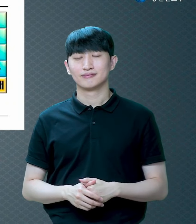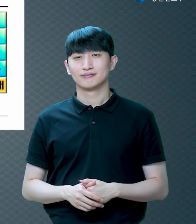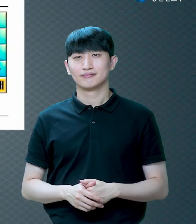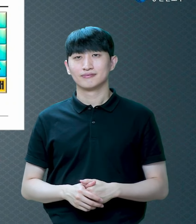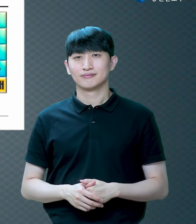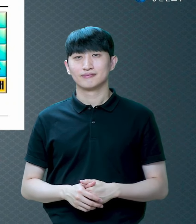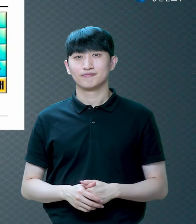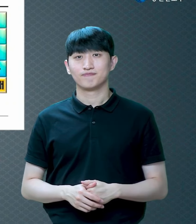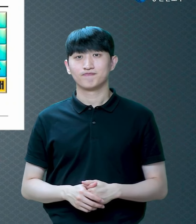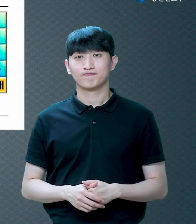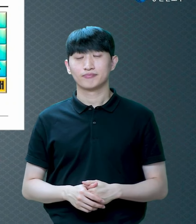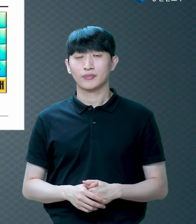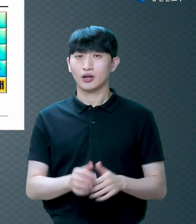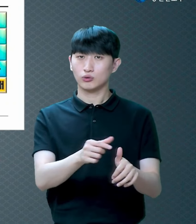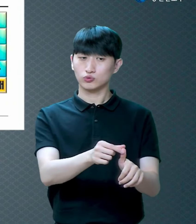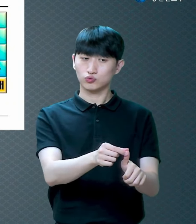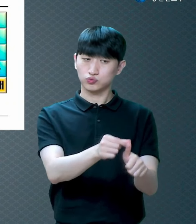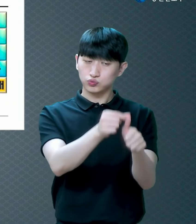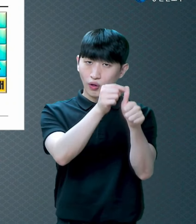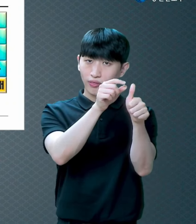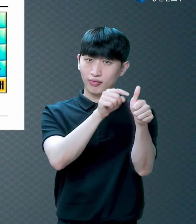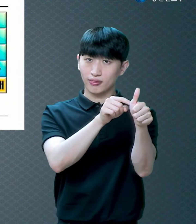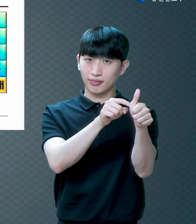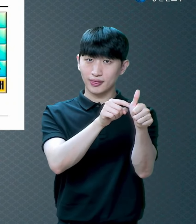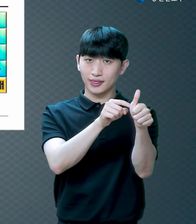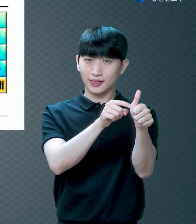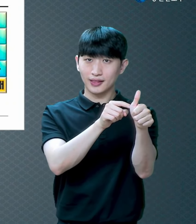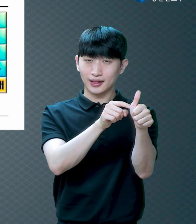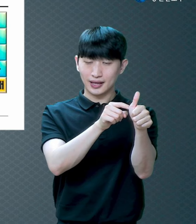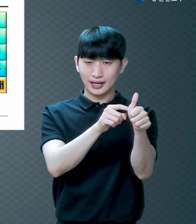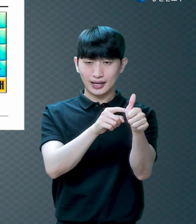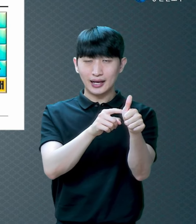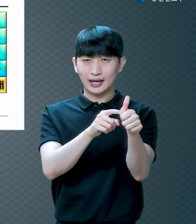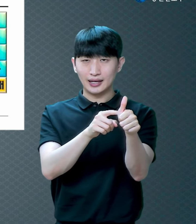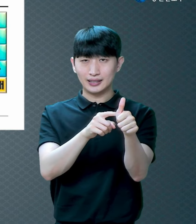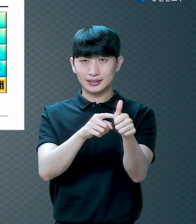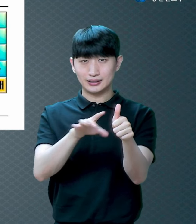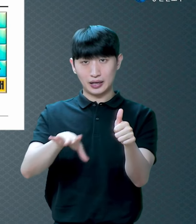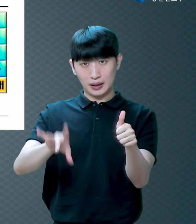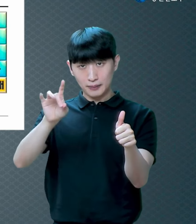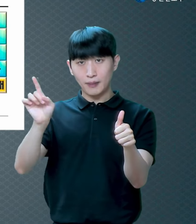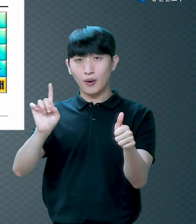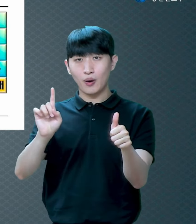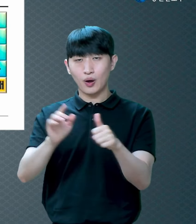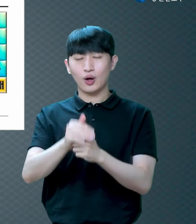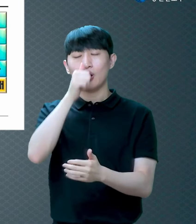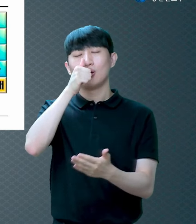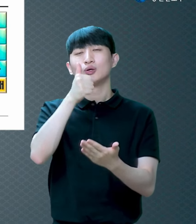구원 그러면 제일 먼저는 죄가 용서됐다